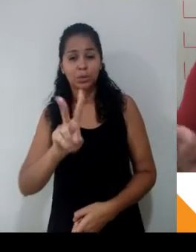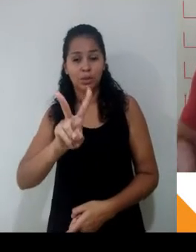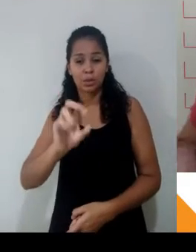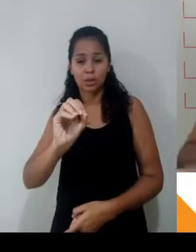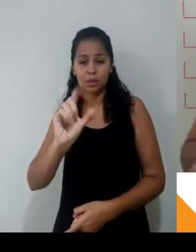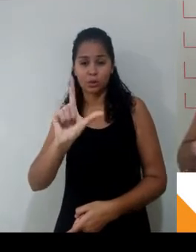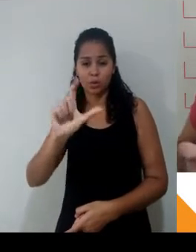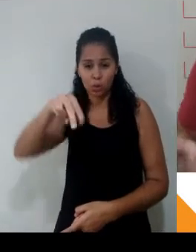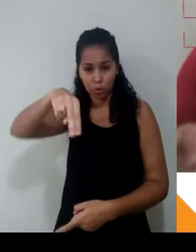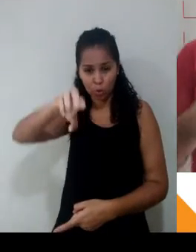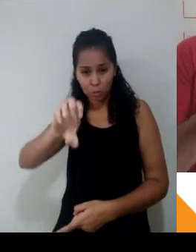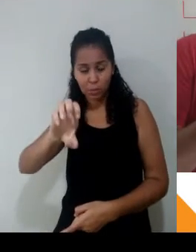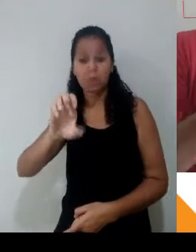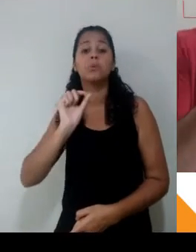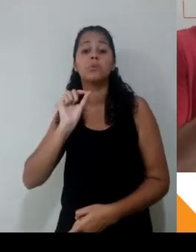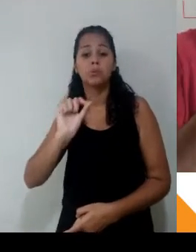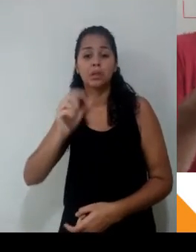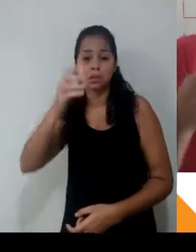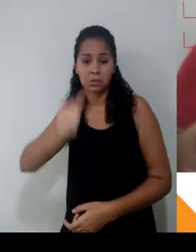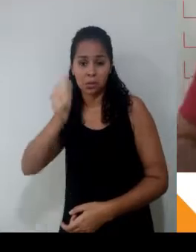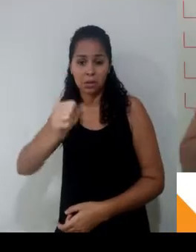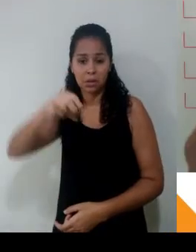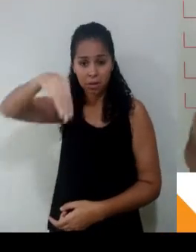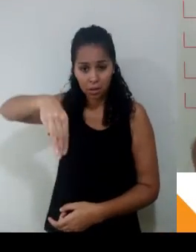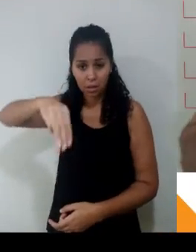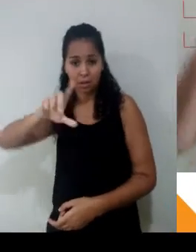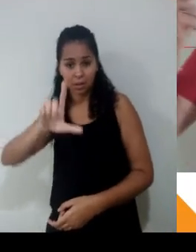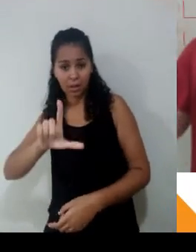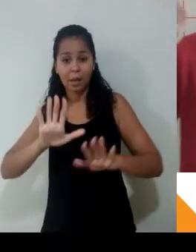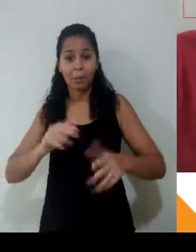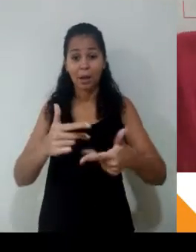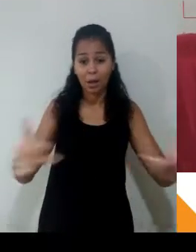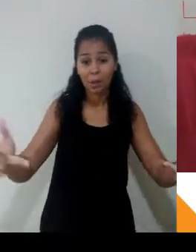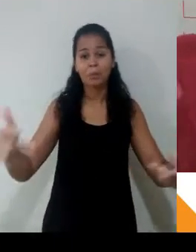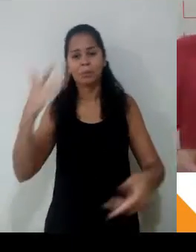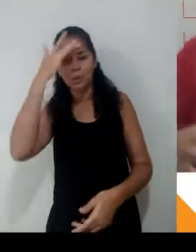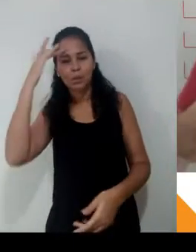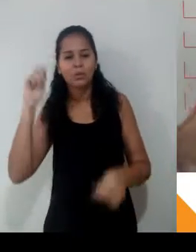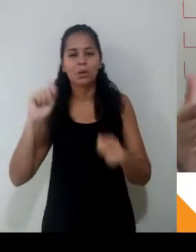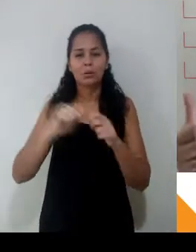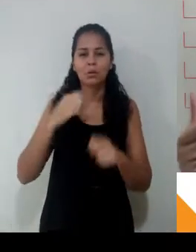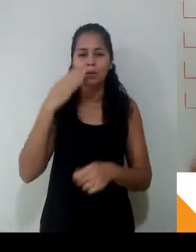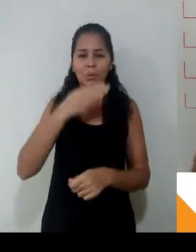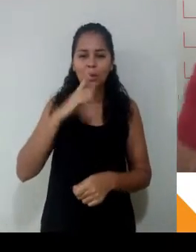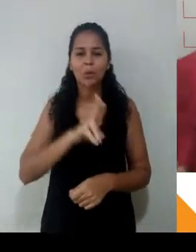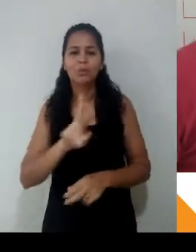fazem bolo têm unidades de medida meio diferentes. Tantas xícaras, um copo de leite, né? Mas olha que